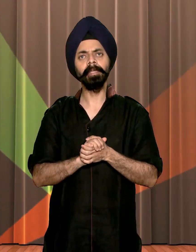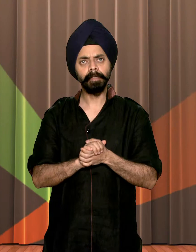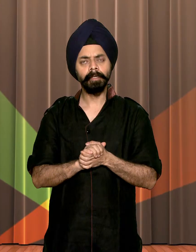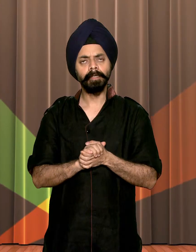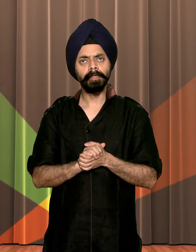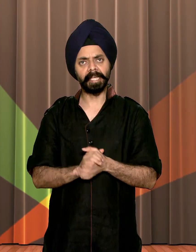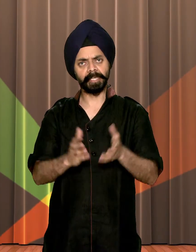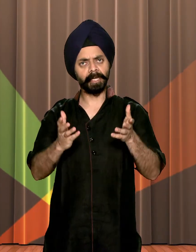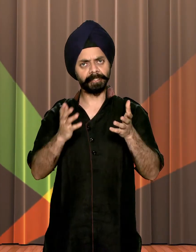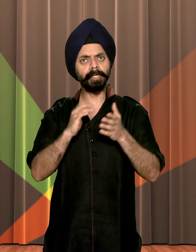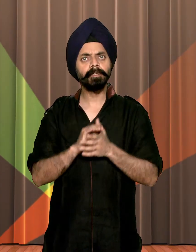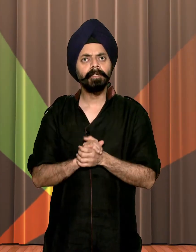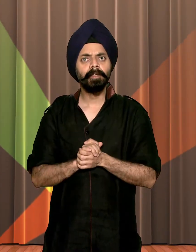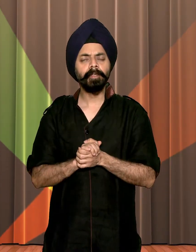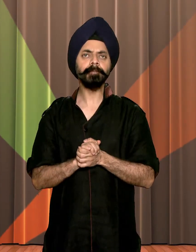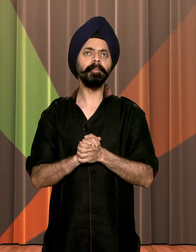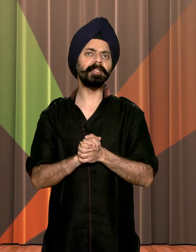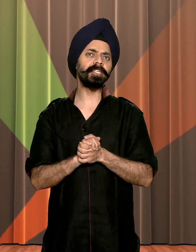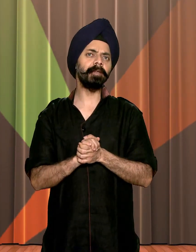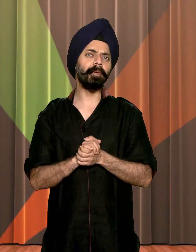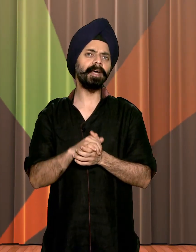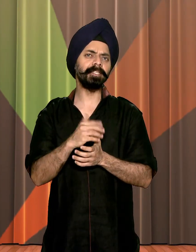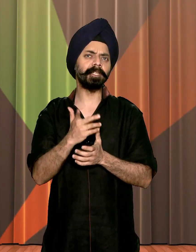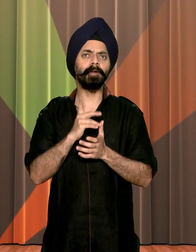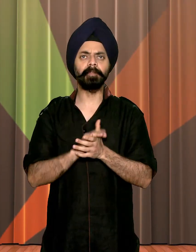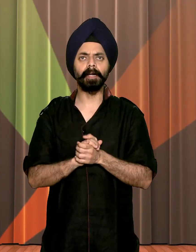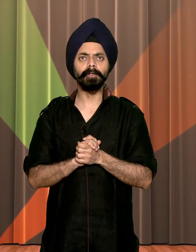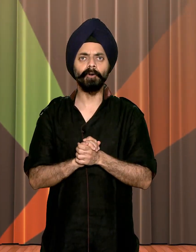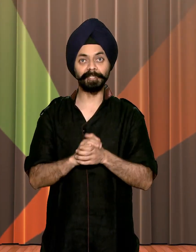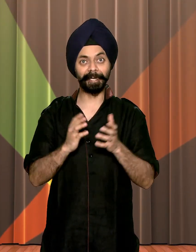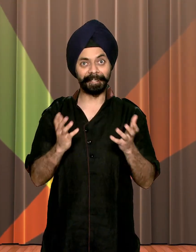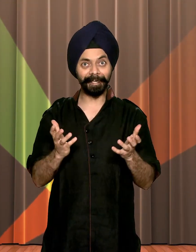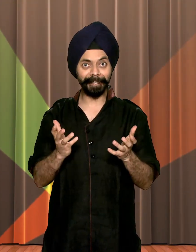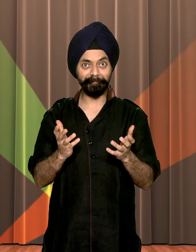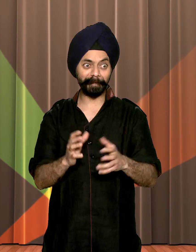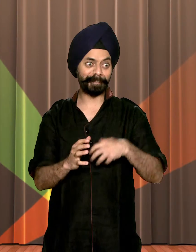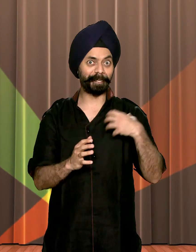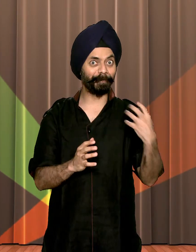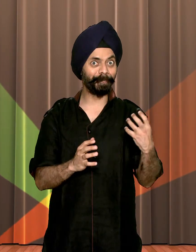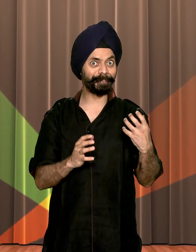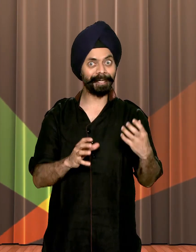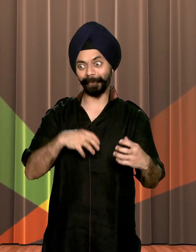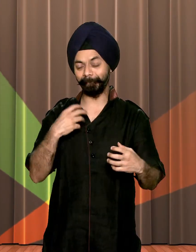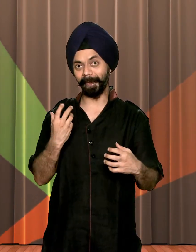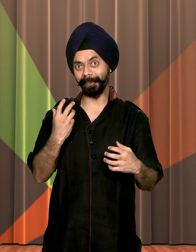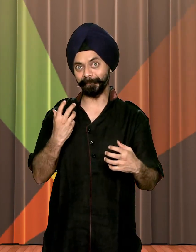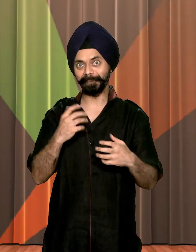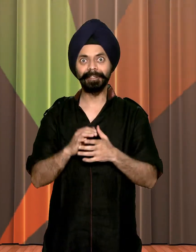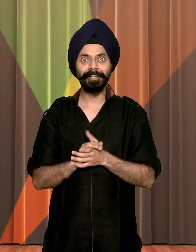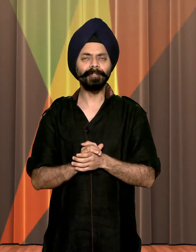कैसा रहा रिजल्ट इस पे बच्चे ने बड़ा अजीब सा जवाब दिया उसने का डैडी मेरे पास एक गुड न्यूज है और एक बैड न्यूज तो